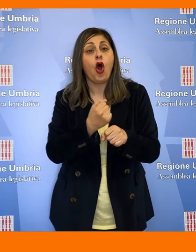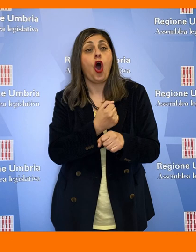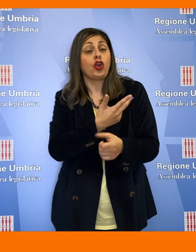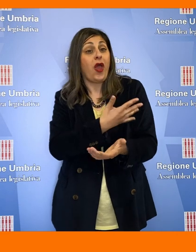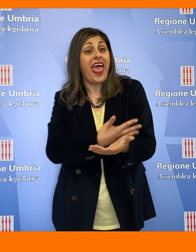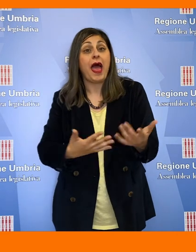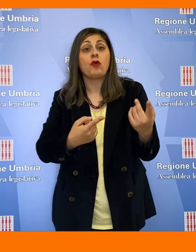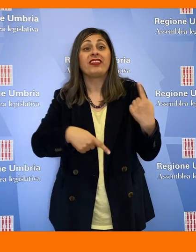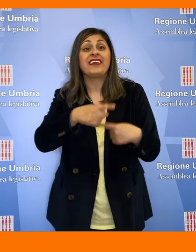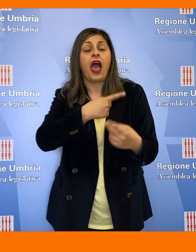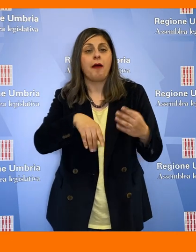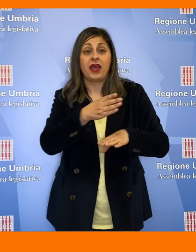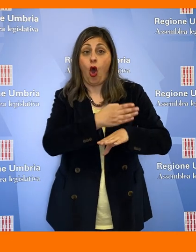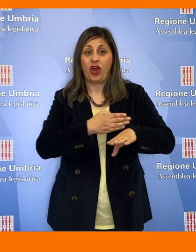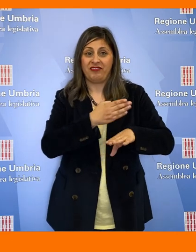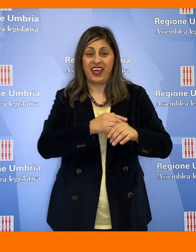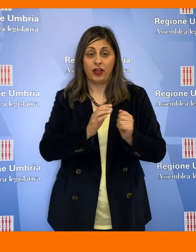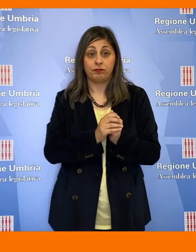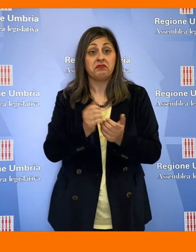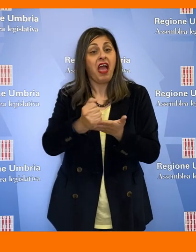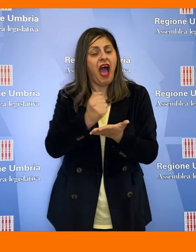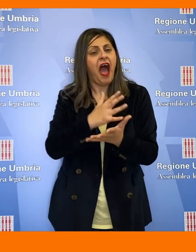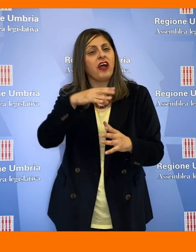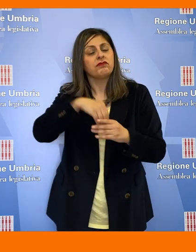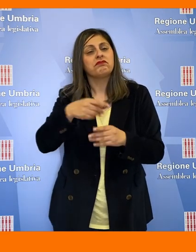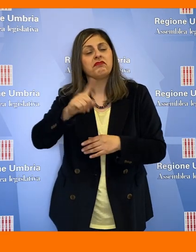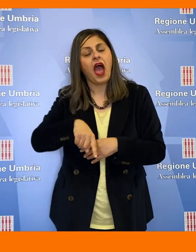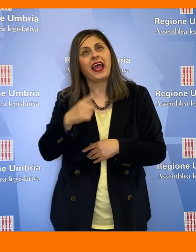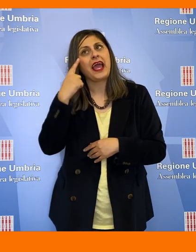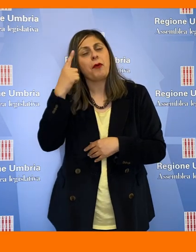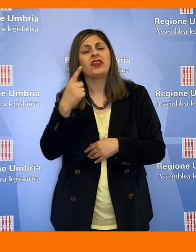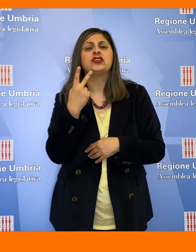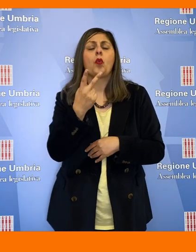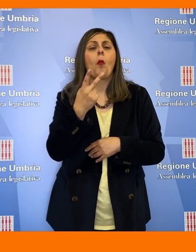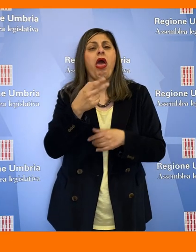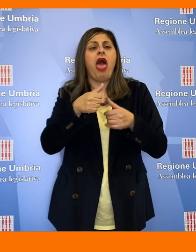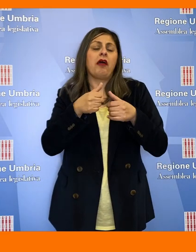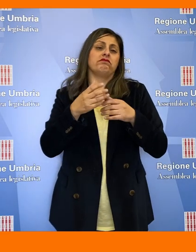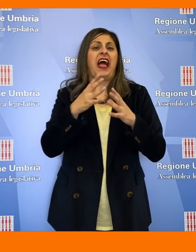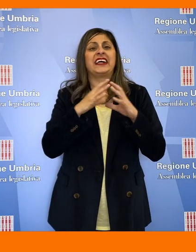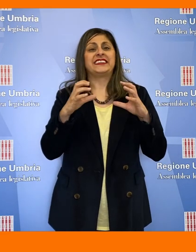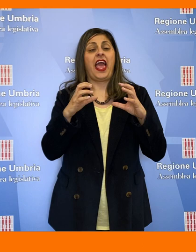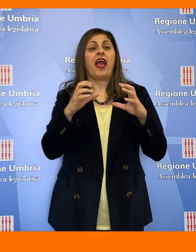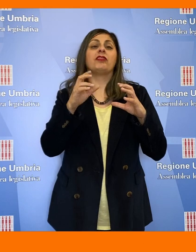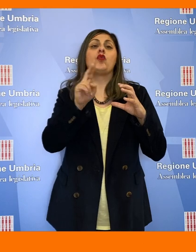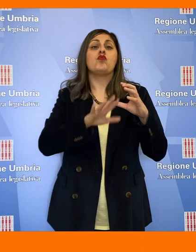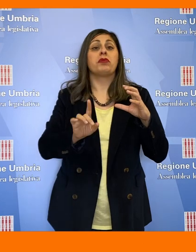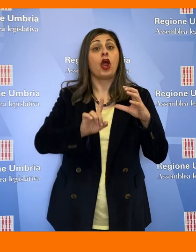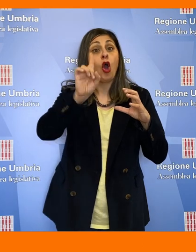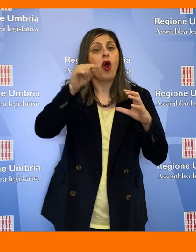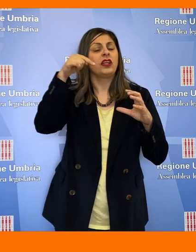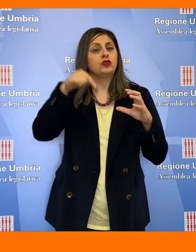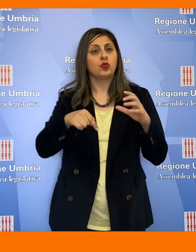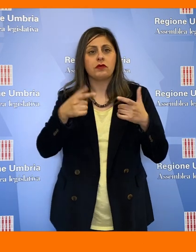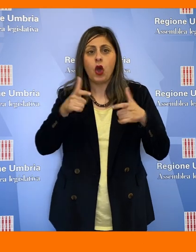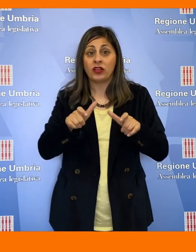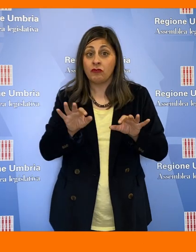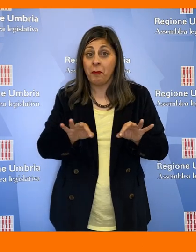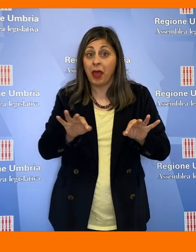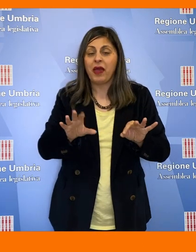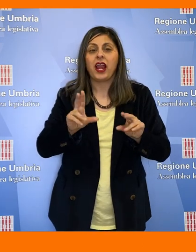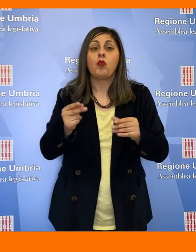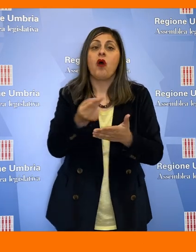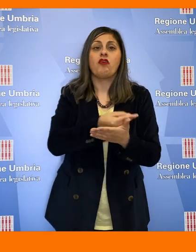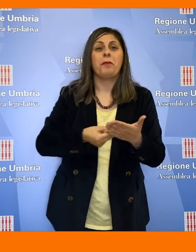Orvieto.'atto comprendeva anche una ipotesi di due aziende, Umbria Nord e Umbria Sud in vista del nuovo piano